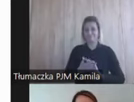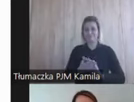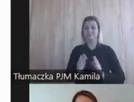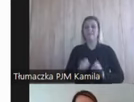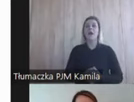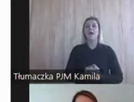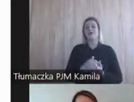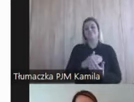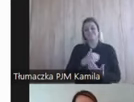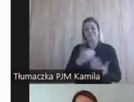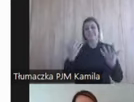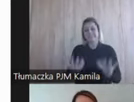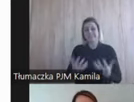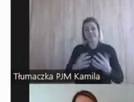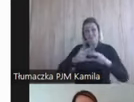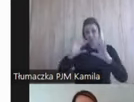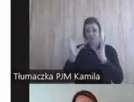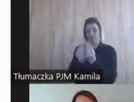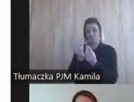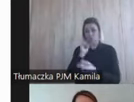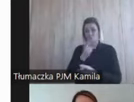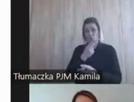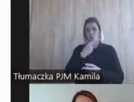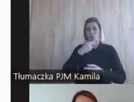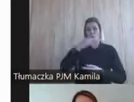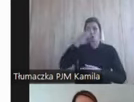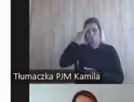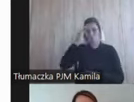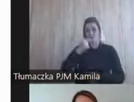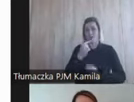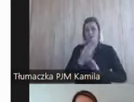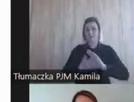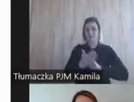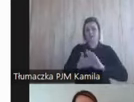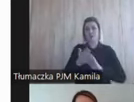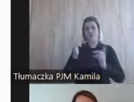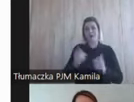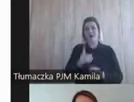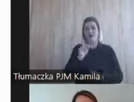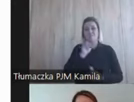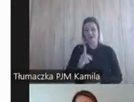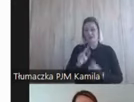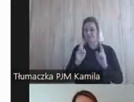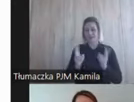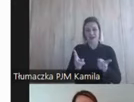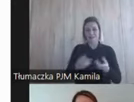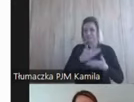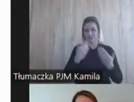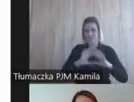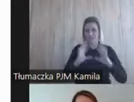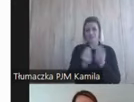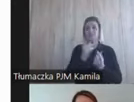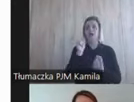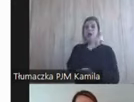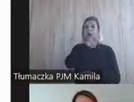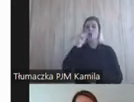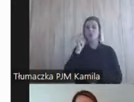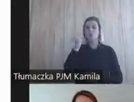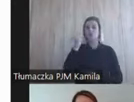bardzo chcieli, my byśmy bardzo chcieli, żeby tak było, ale tak nie jest. niemniej jednak ludzie myślą, że